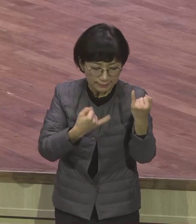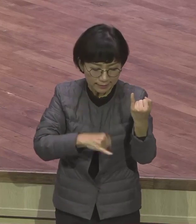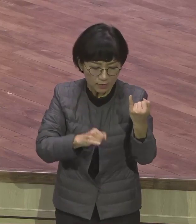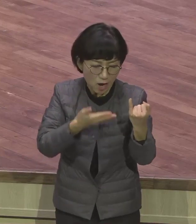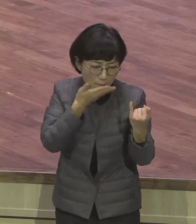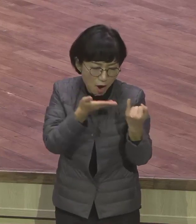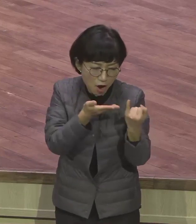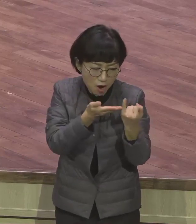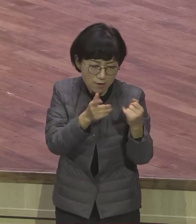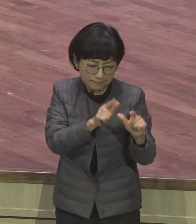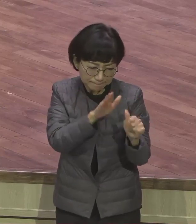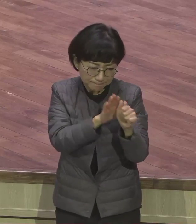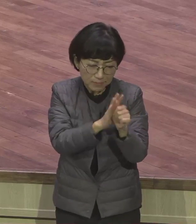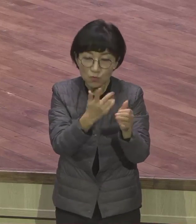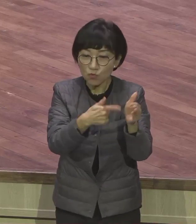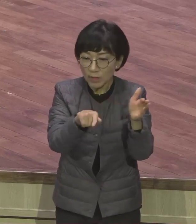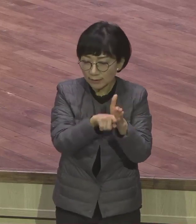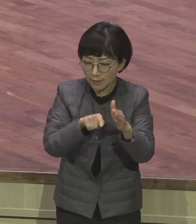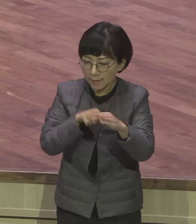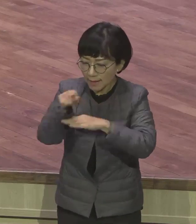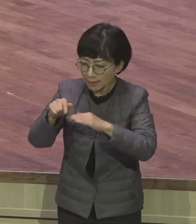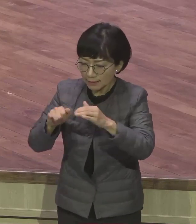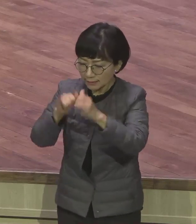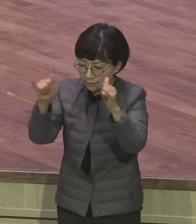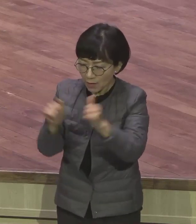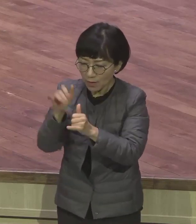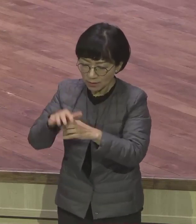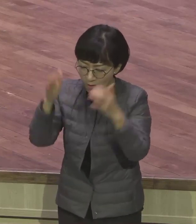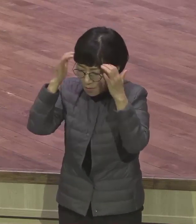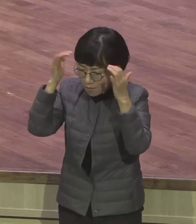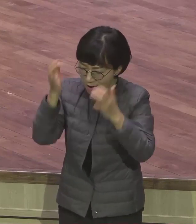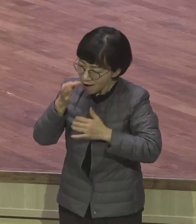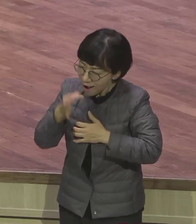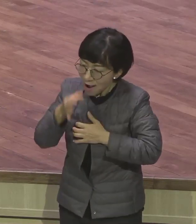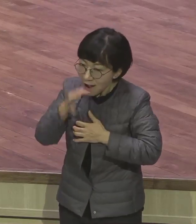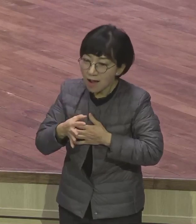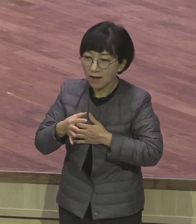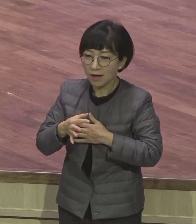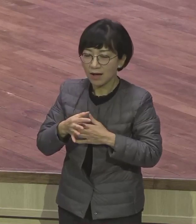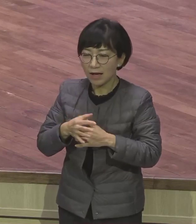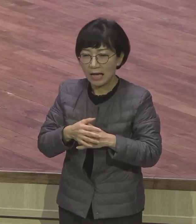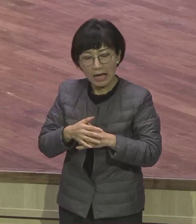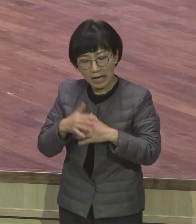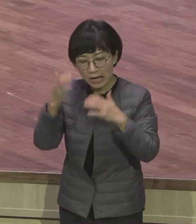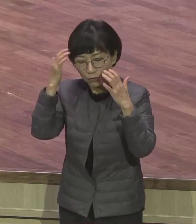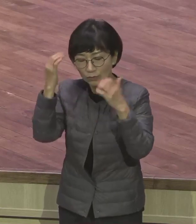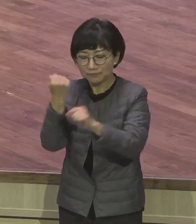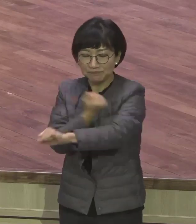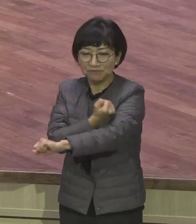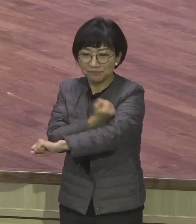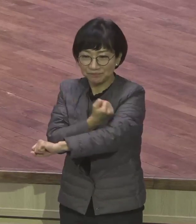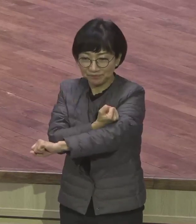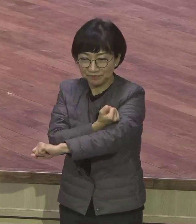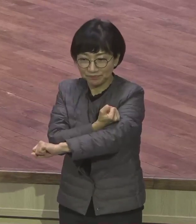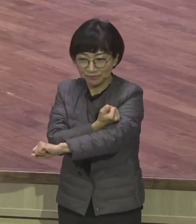그야말로 처참하게 때로는 매일 그렇진 않지만 그런 장면들을 한번 보면 다 놀랄 거예요.